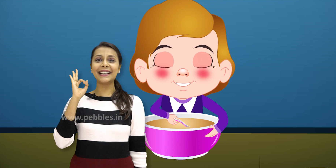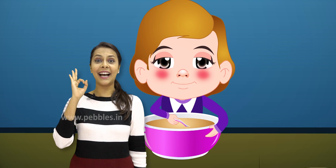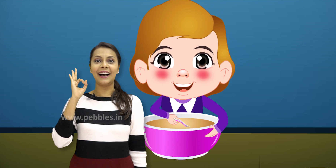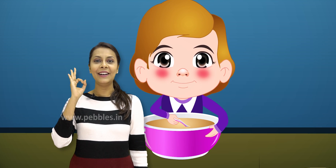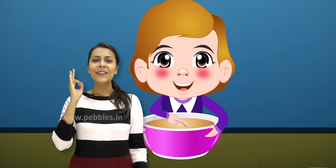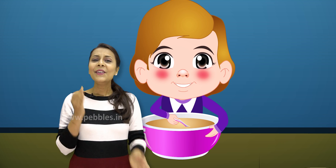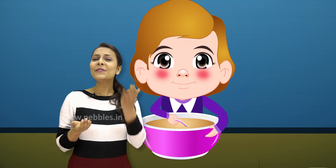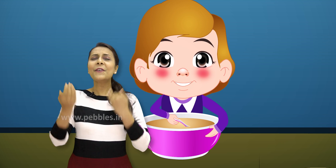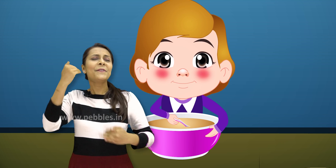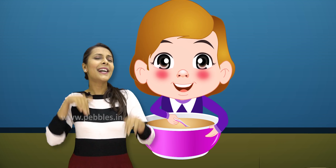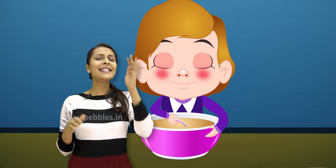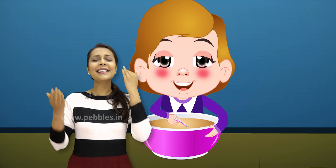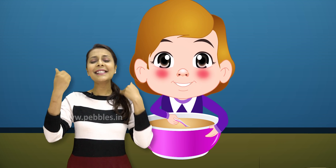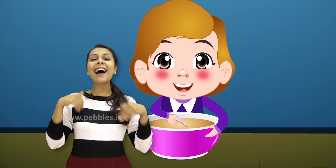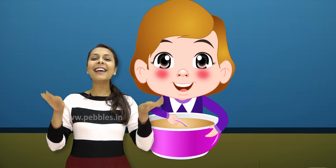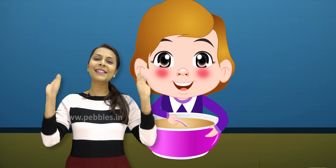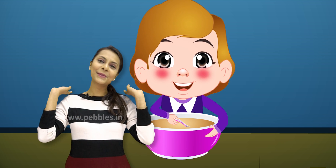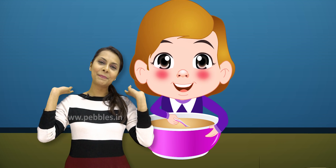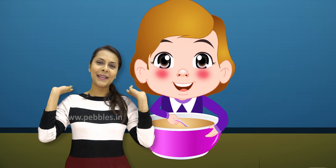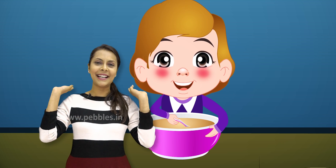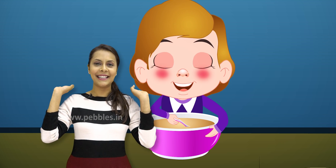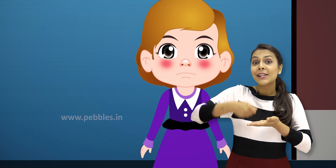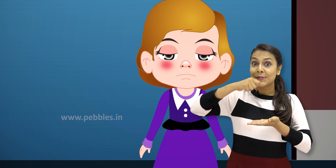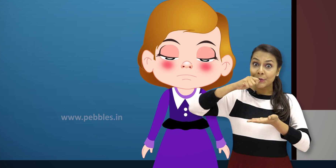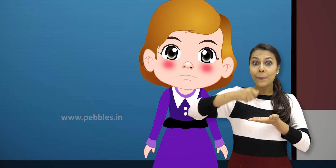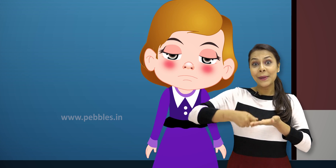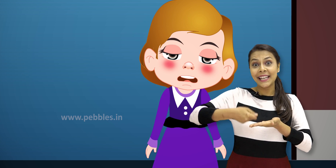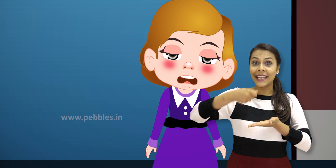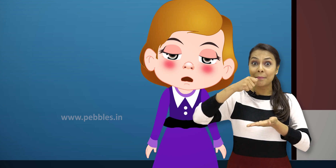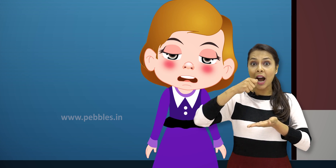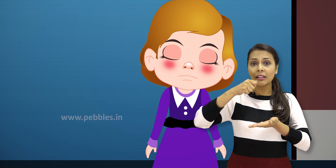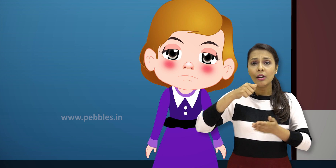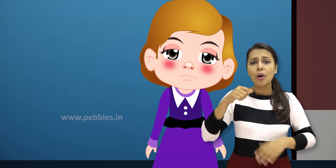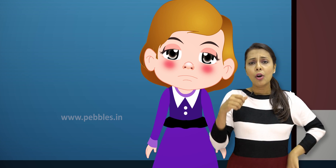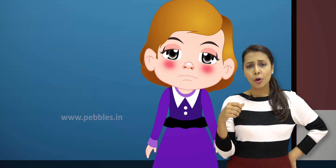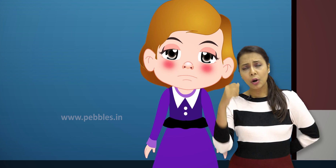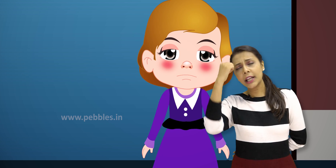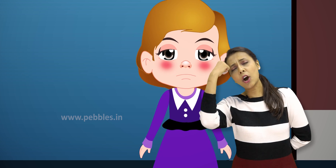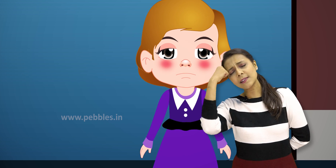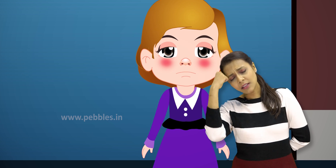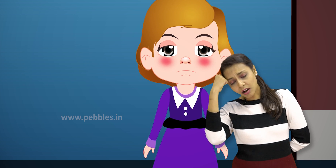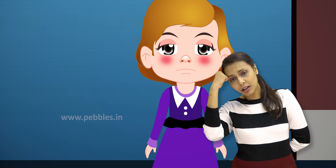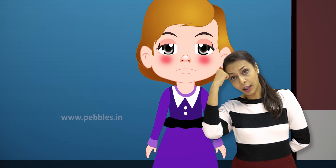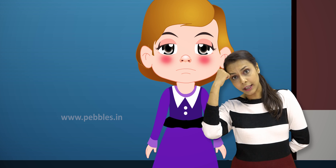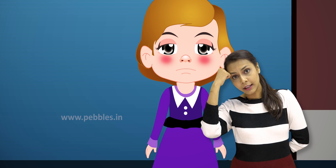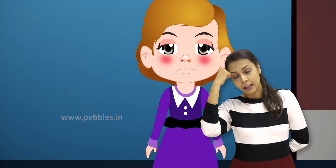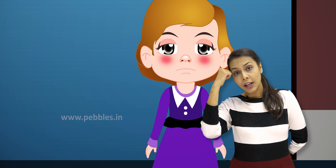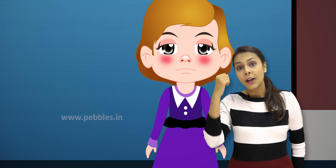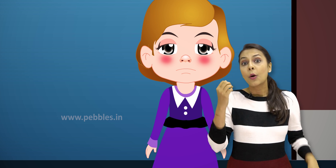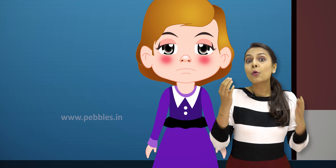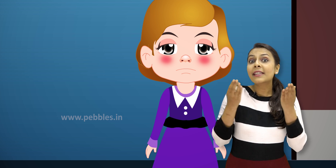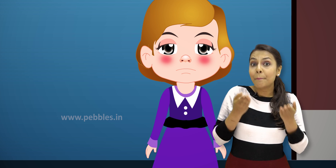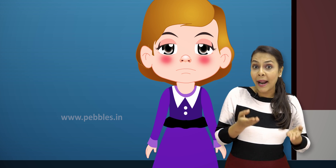बढ़िया था वो फट से सारा सूप पी गई सूप पीने के बाद गोल्डी लॉक्स ठक गई